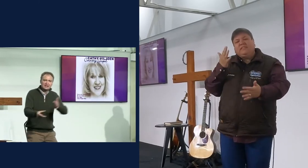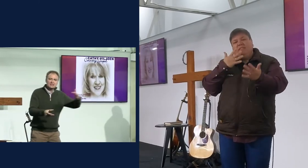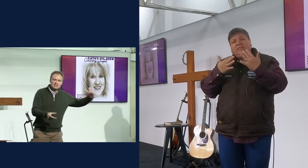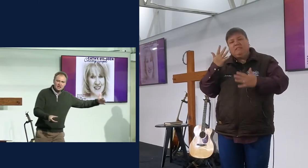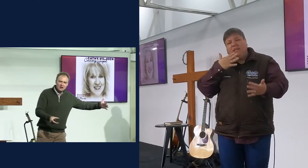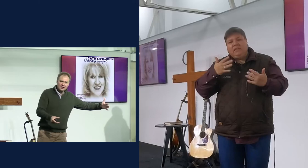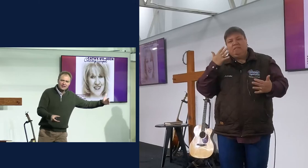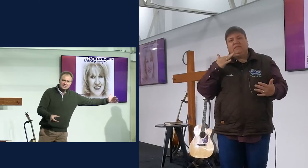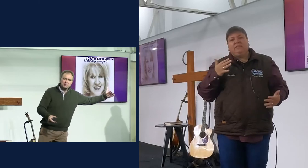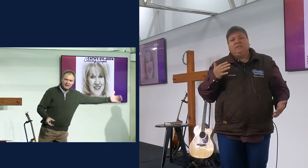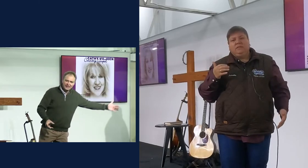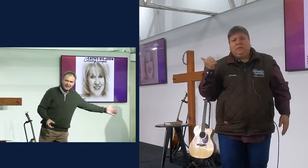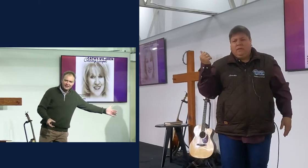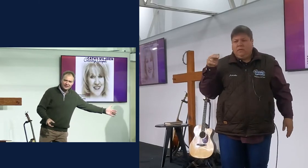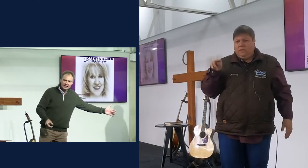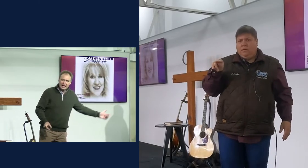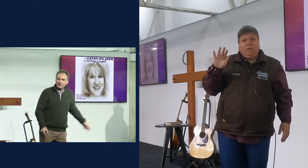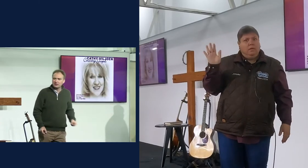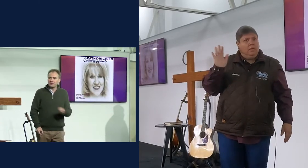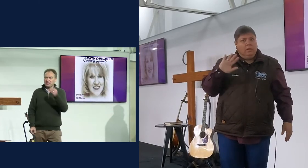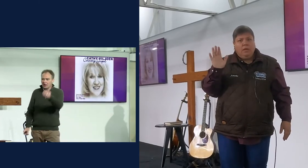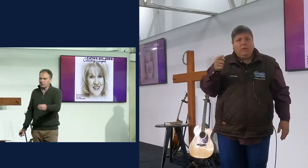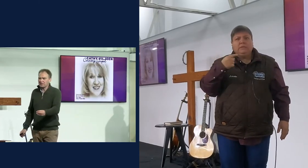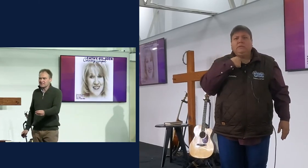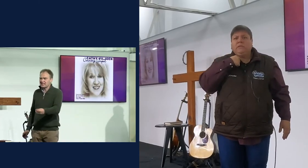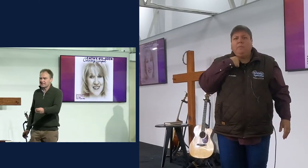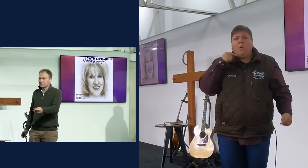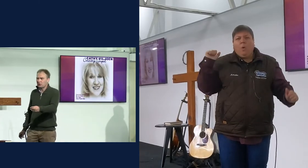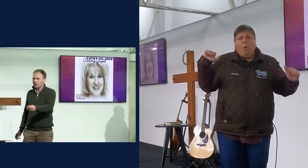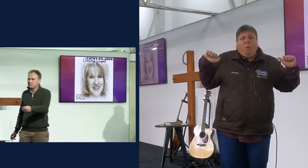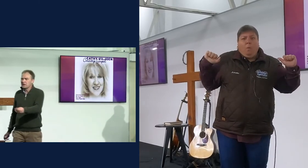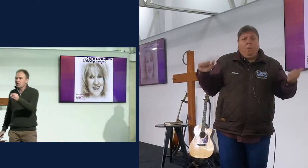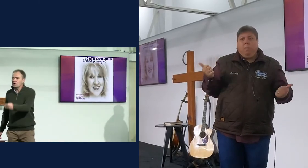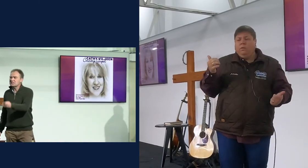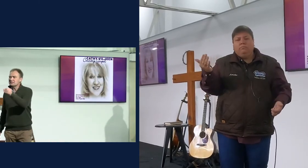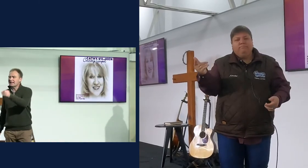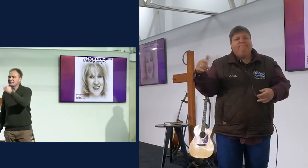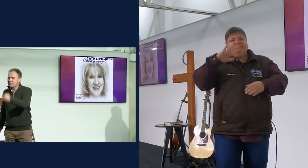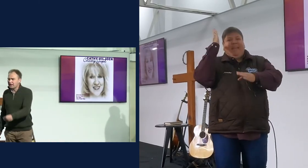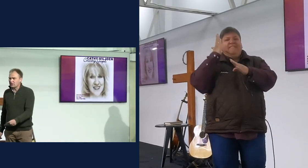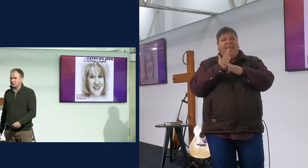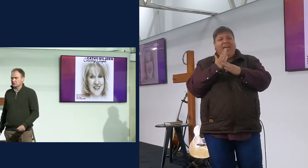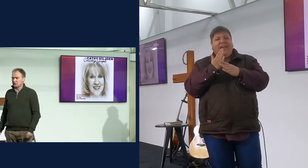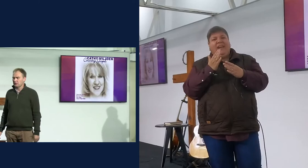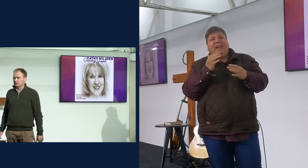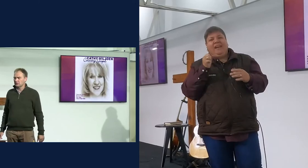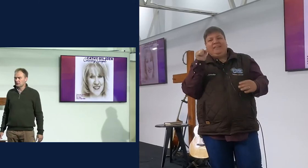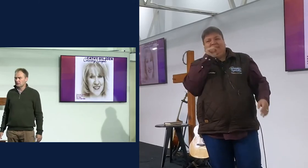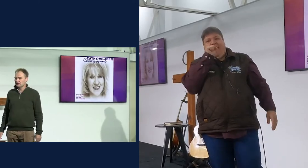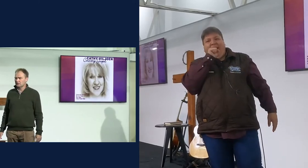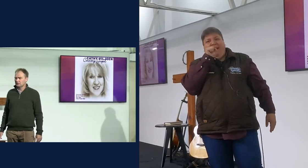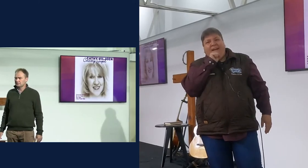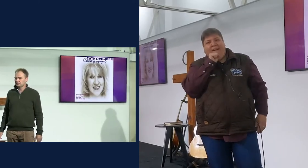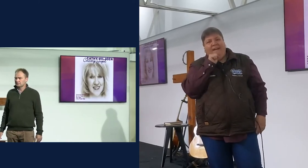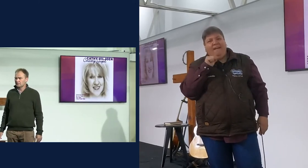bediening as sangres begin, en wat ek vir jou probeer sê is vir ogen, daak is die tyd dat jy badkamers skoon maak,